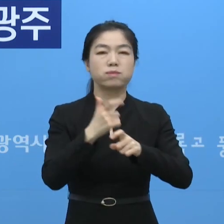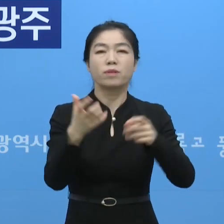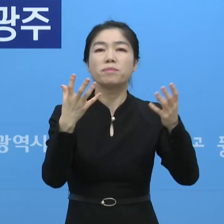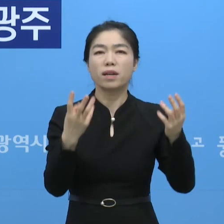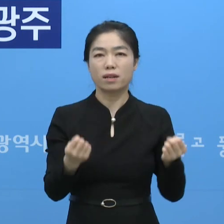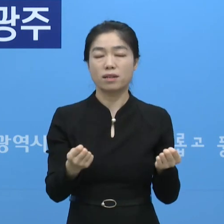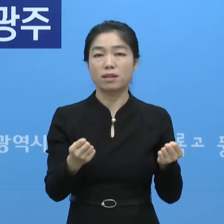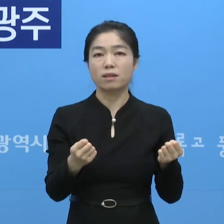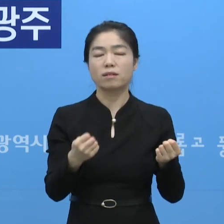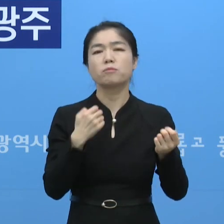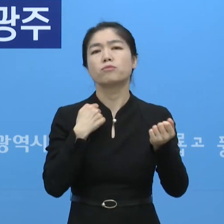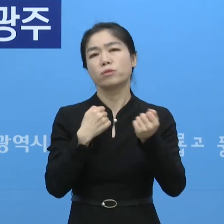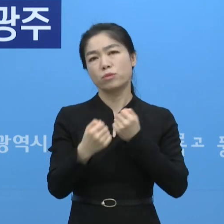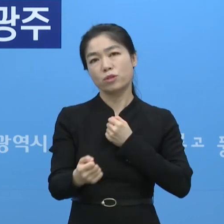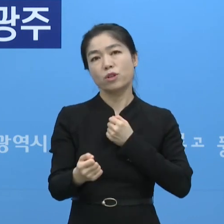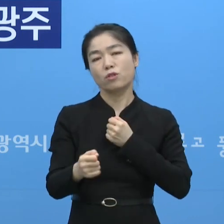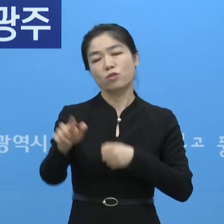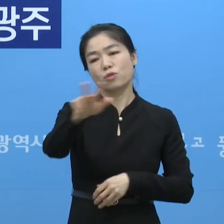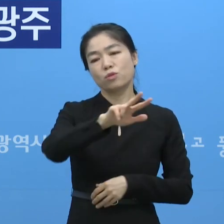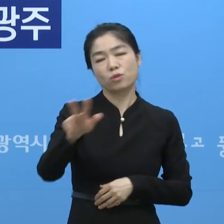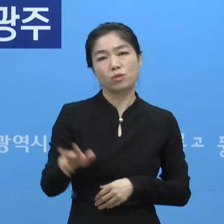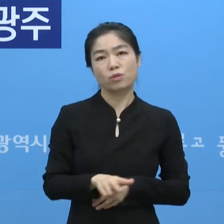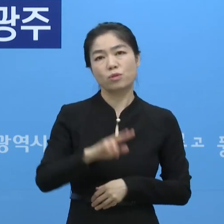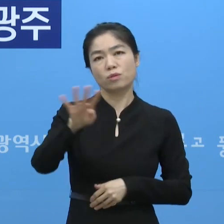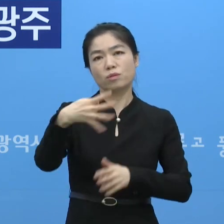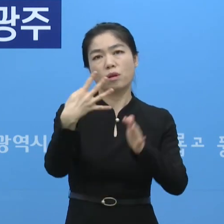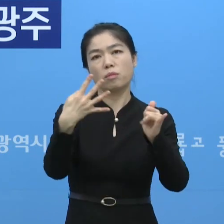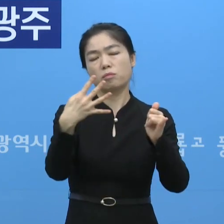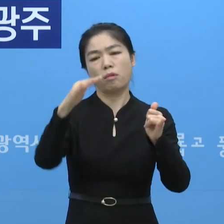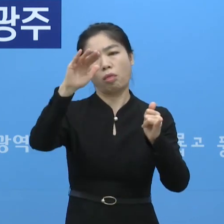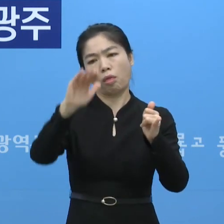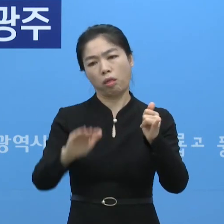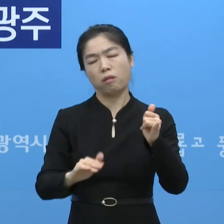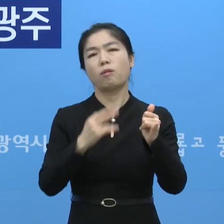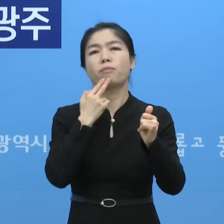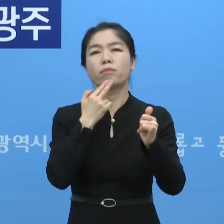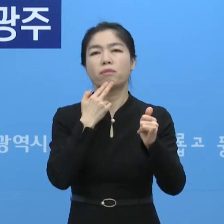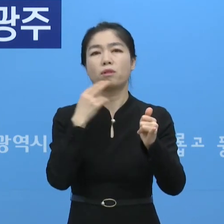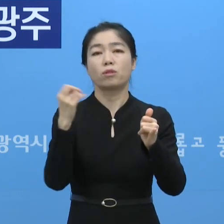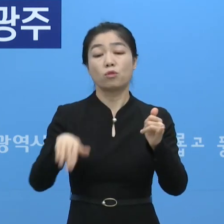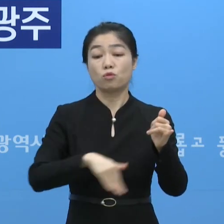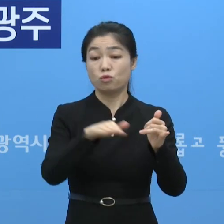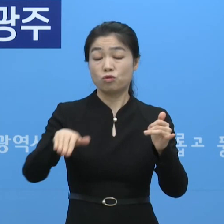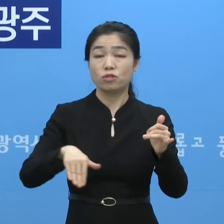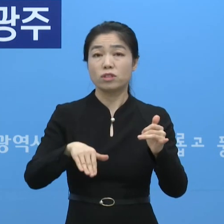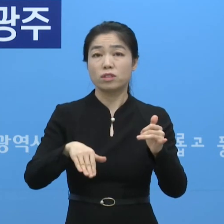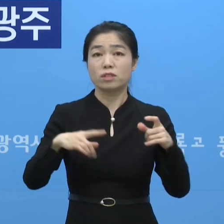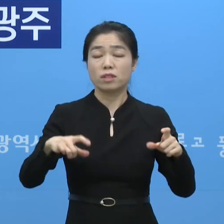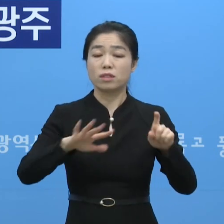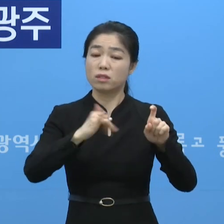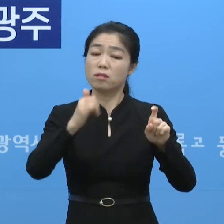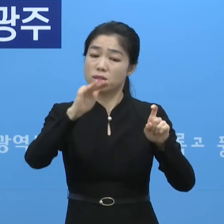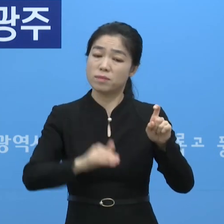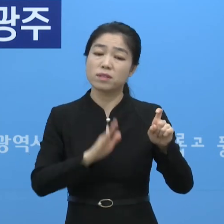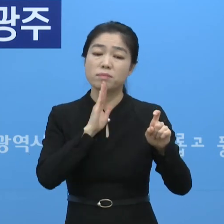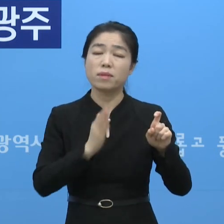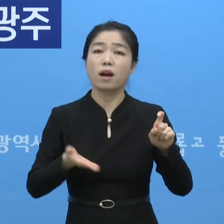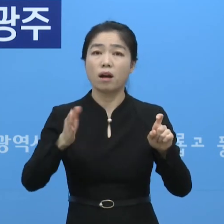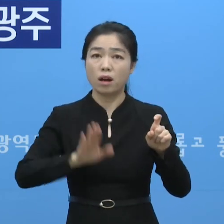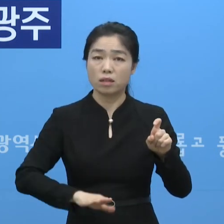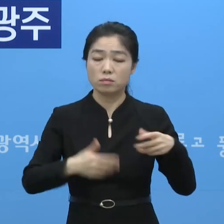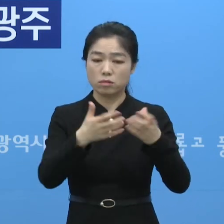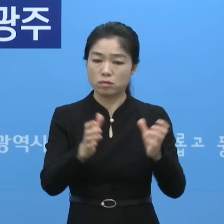있었습니다. 그럼에도 불구하고 전국적으로 400명대가 떨어지지 않고 또 우리 지역에서도 한자리 수이긴 하지만